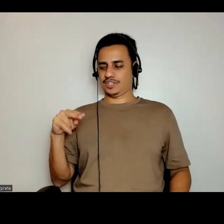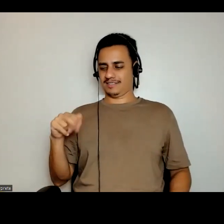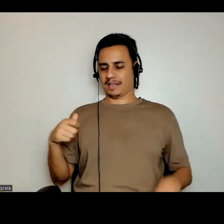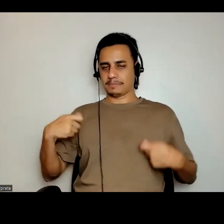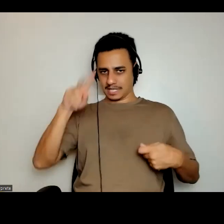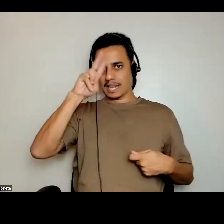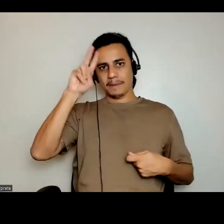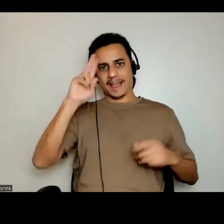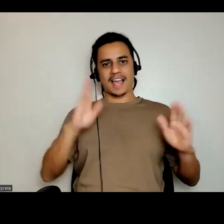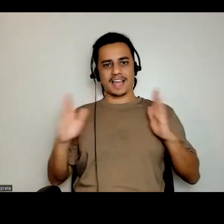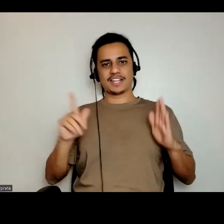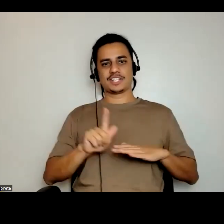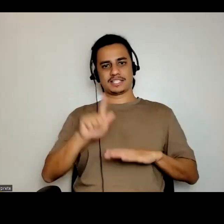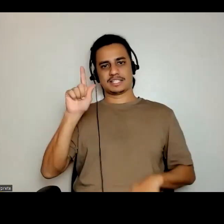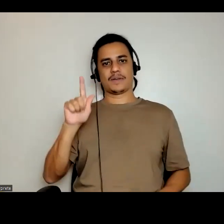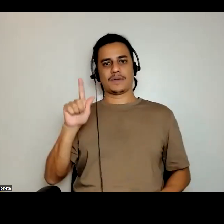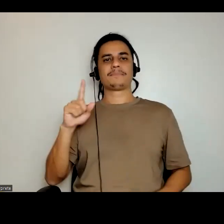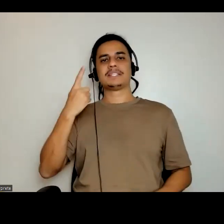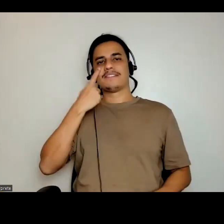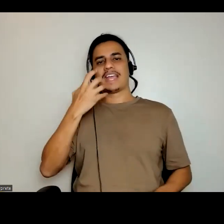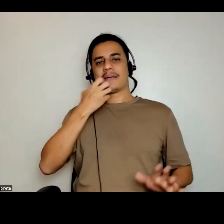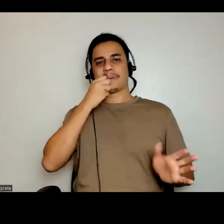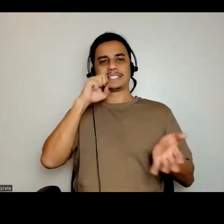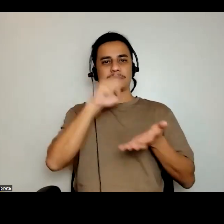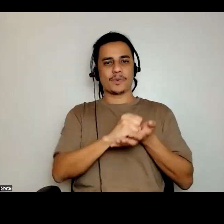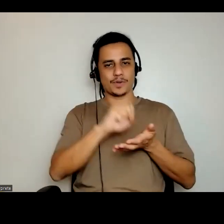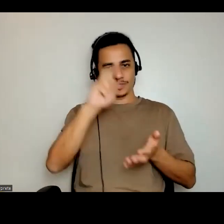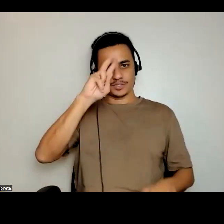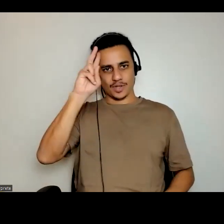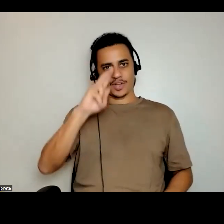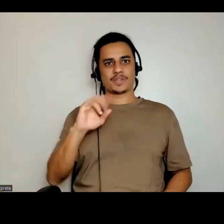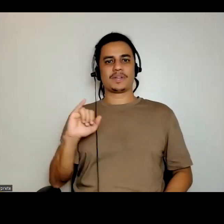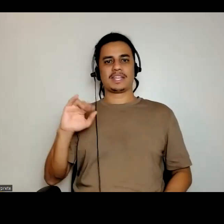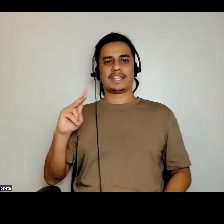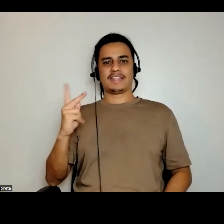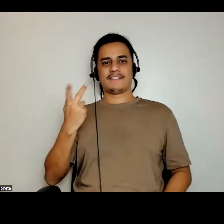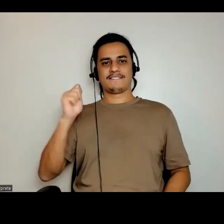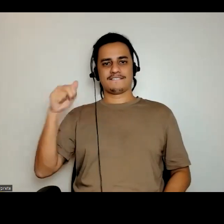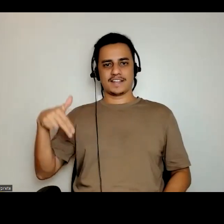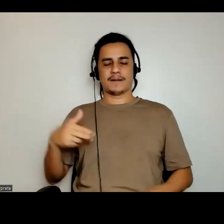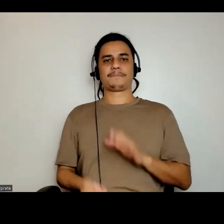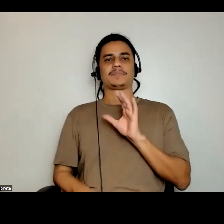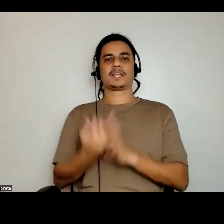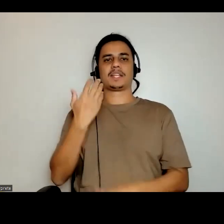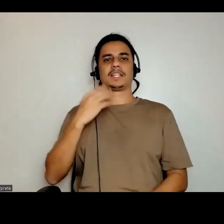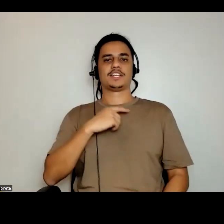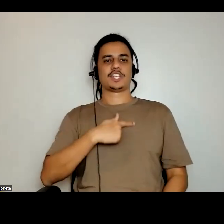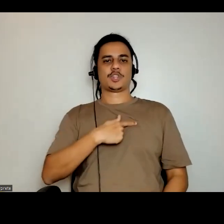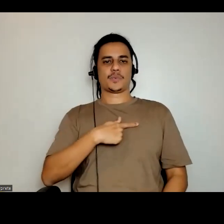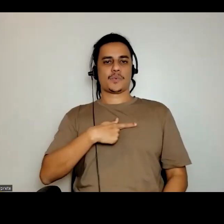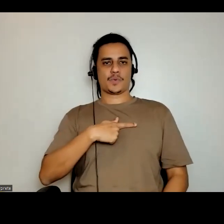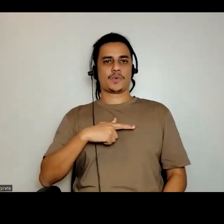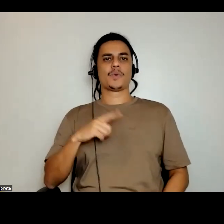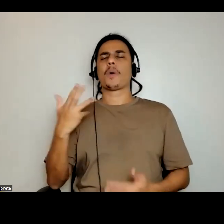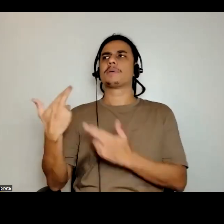se você pegar, a história do patrimônio histórico, desse país, o IPHAN, é criado na década de 30, no governo jetonista, qual que a função do IPHAN?